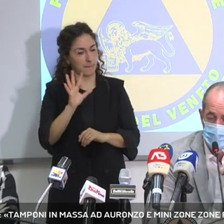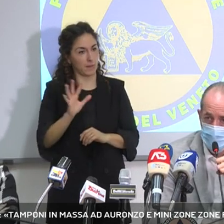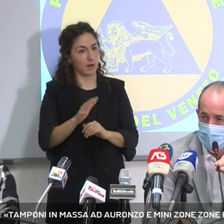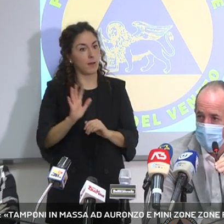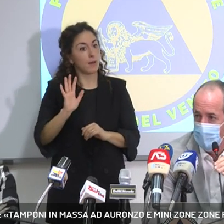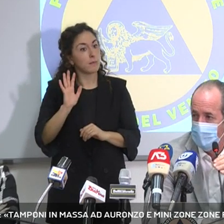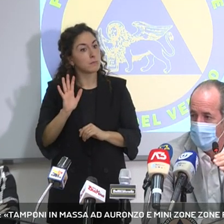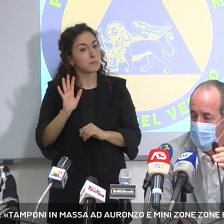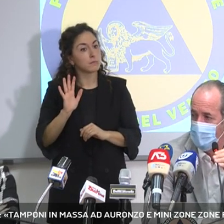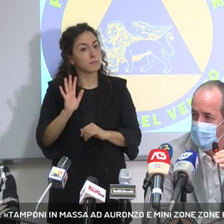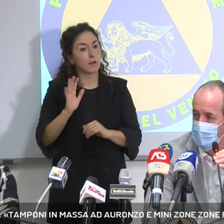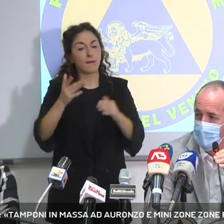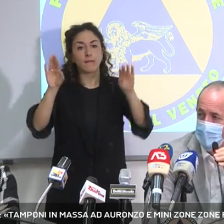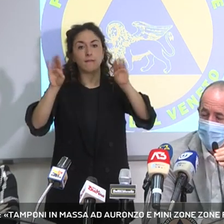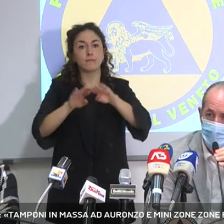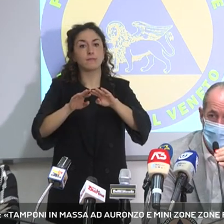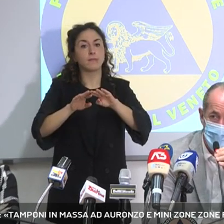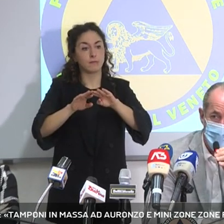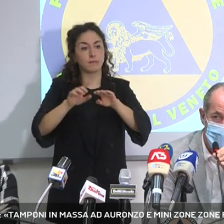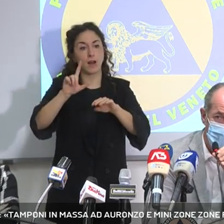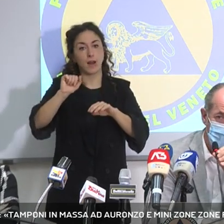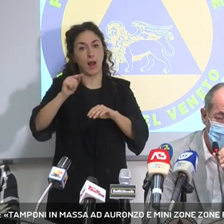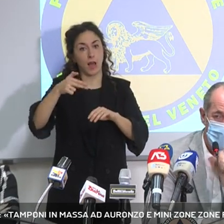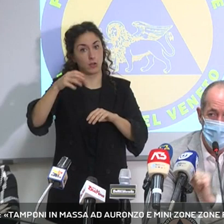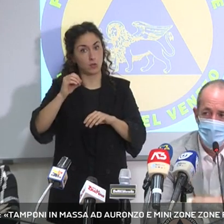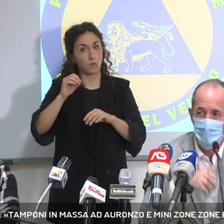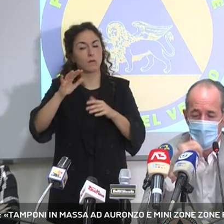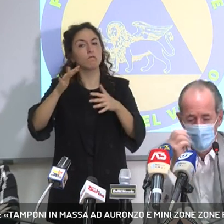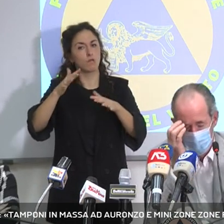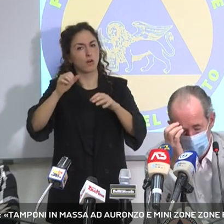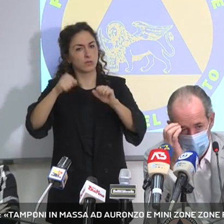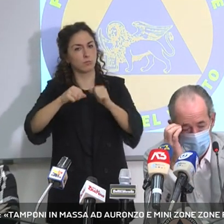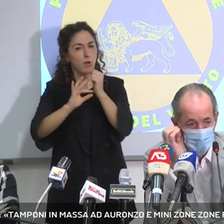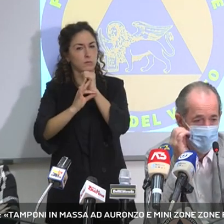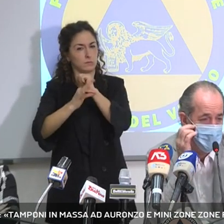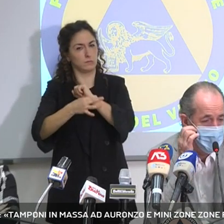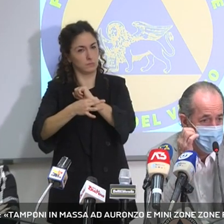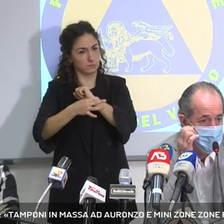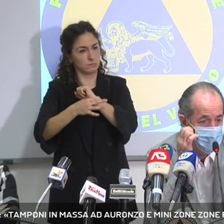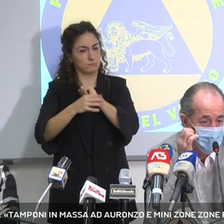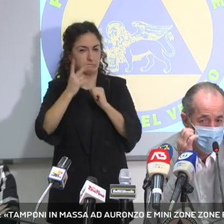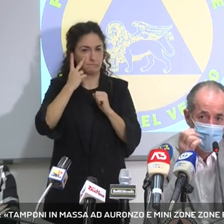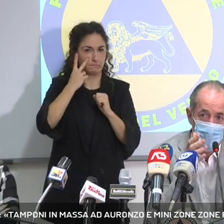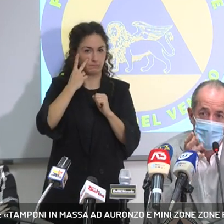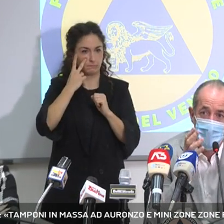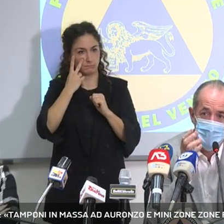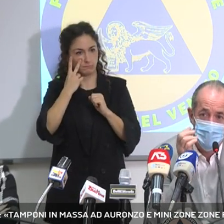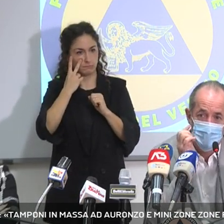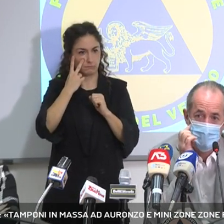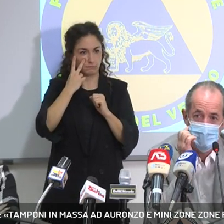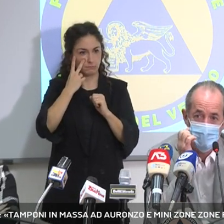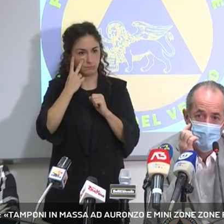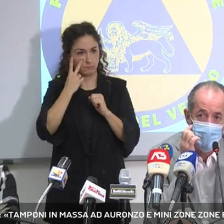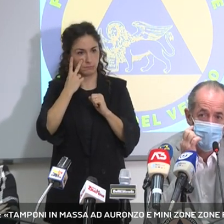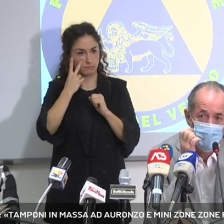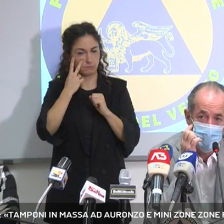non escludiamo sulle Valle dell'Agno delle restrizioni ulteriori, definiamoli, a voi piacciono